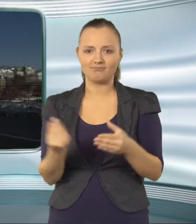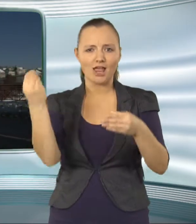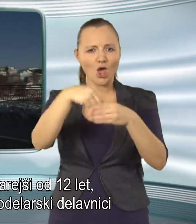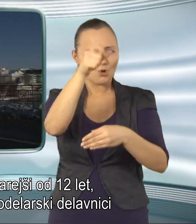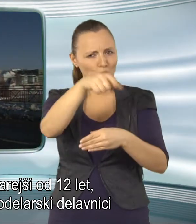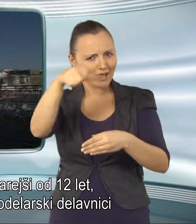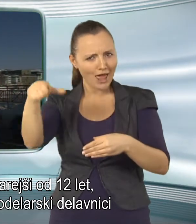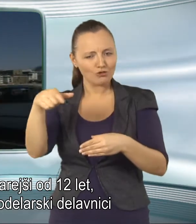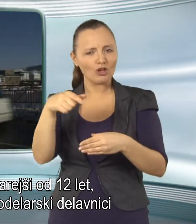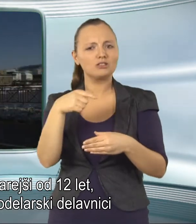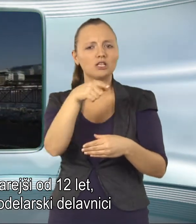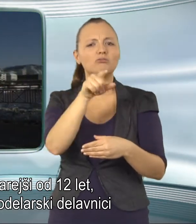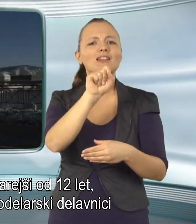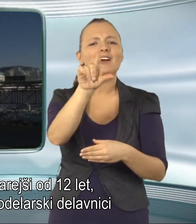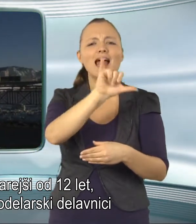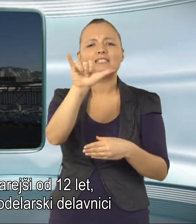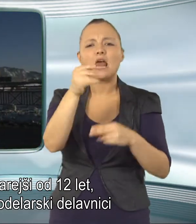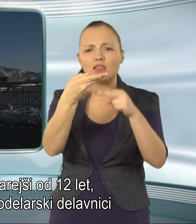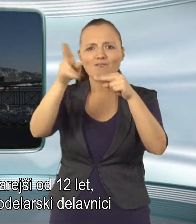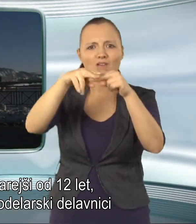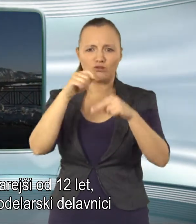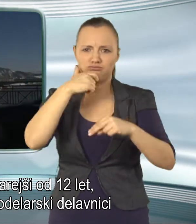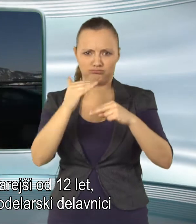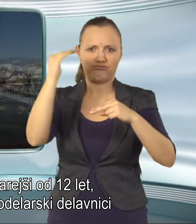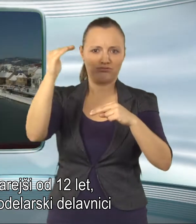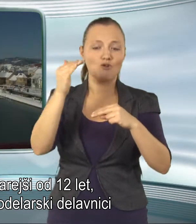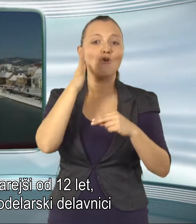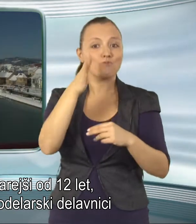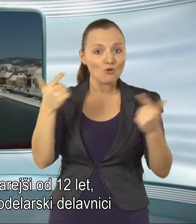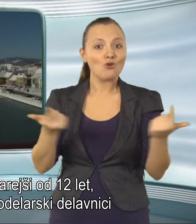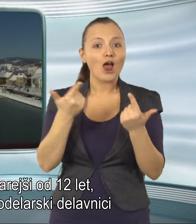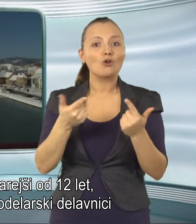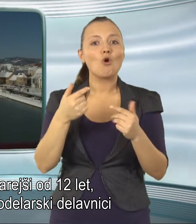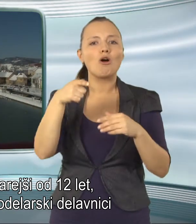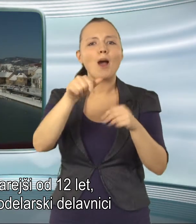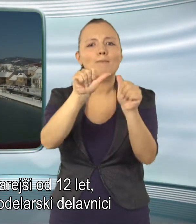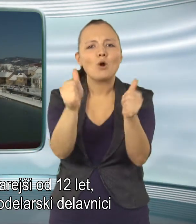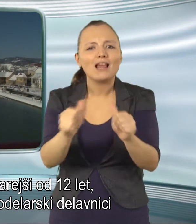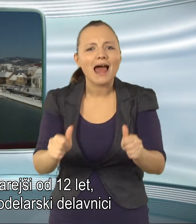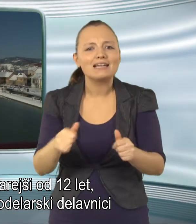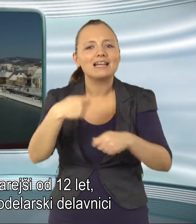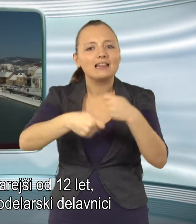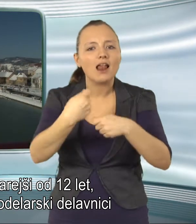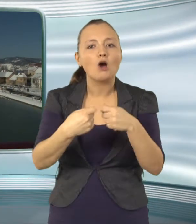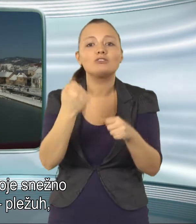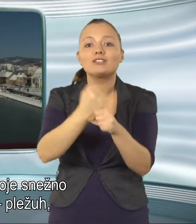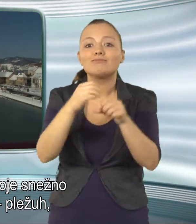Udeleženci starej še od 12 let bodo lahko na modelarski delavnici izdelali svoje snežno vozilo,